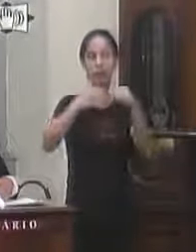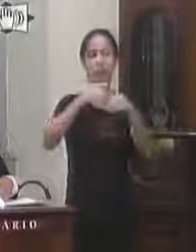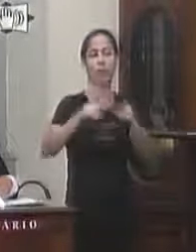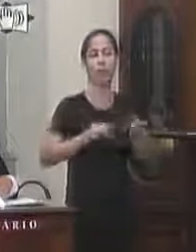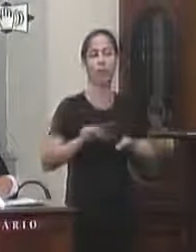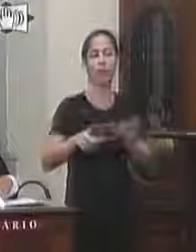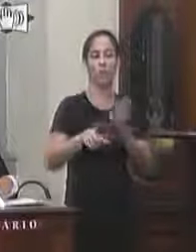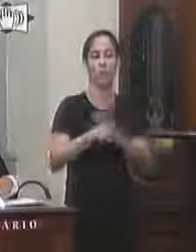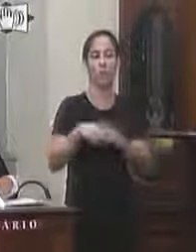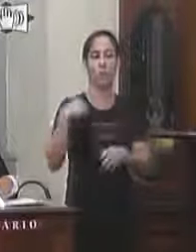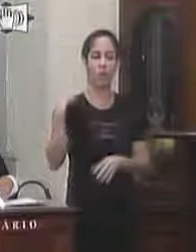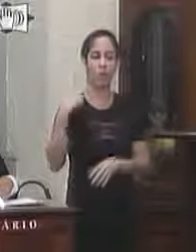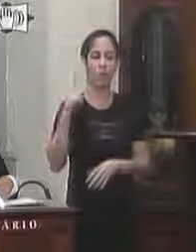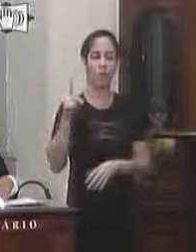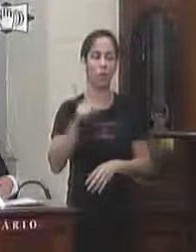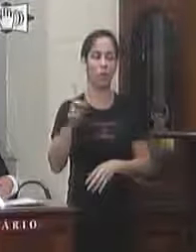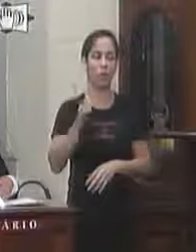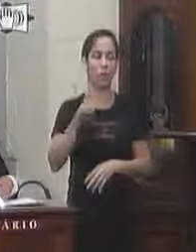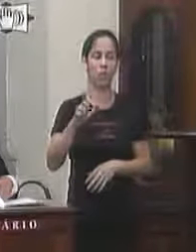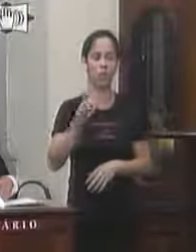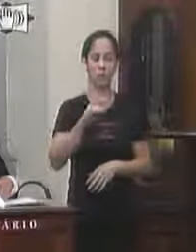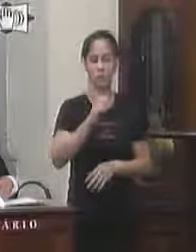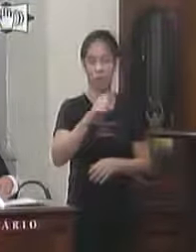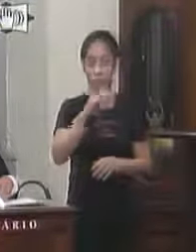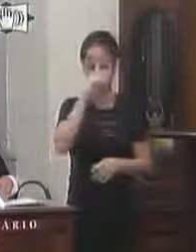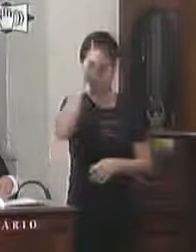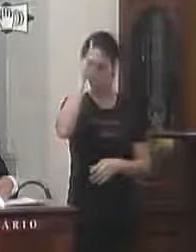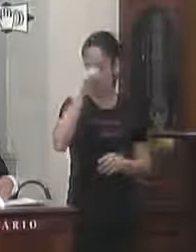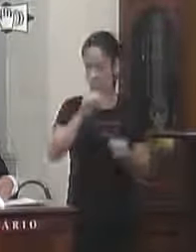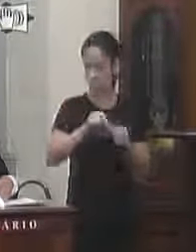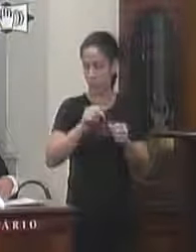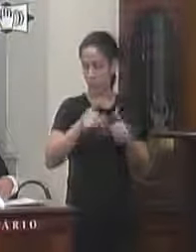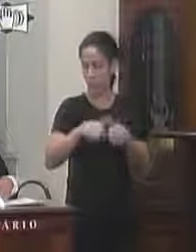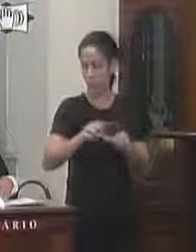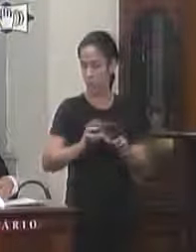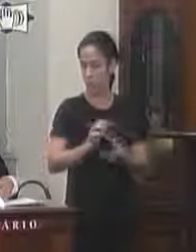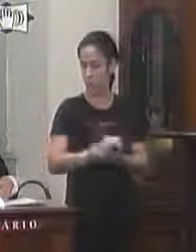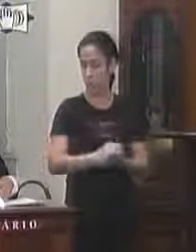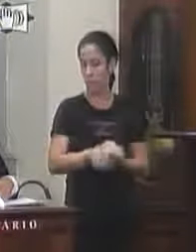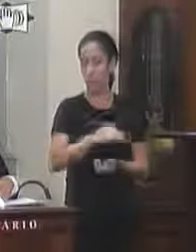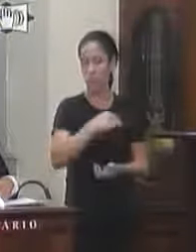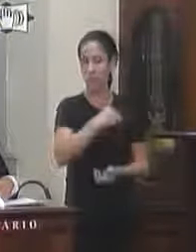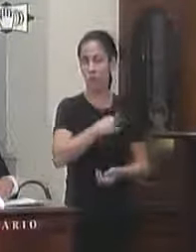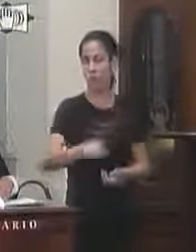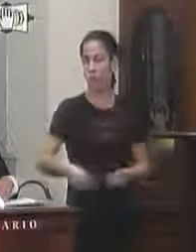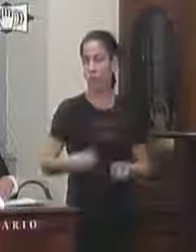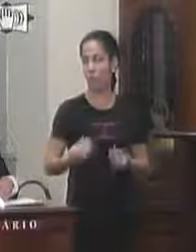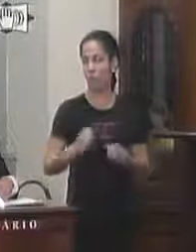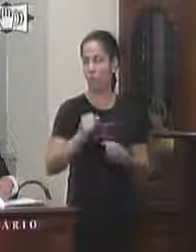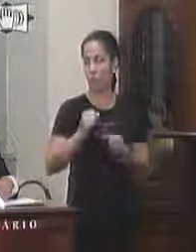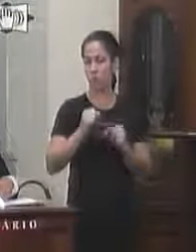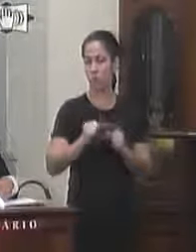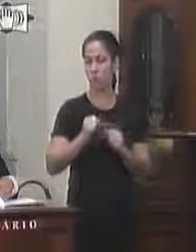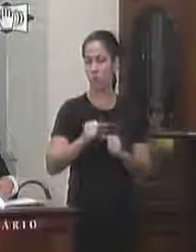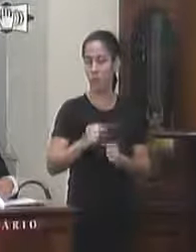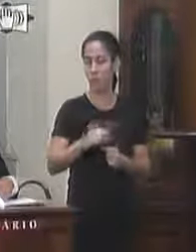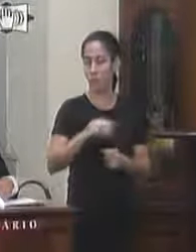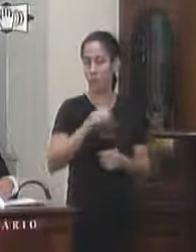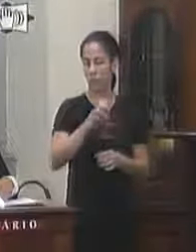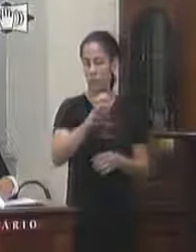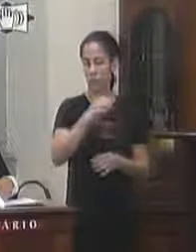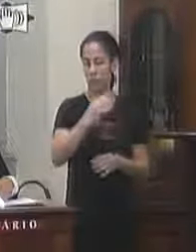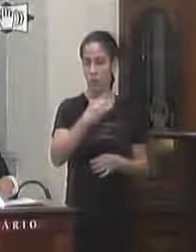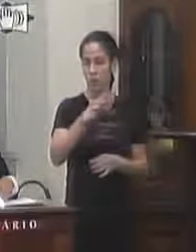efetivamente a lei de criação ou extinção de órgãos entidades ou ministérios e do poder executivo logicamente